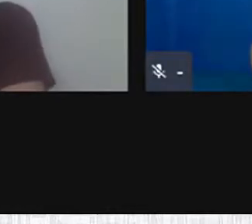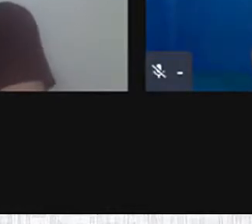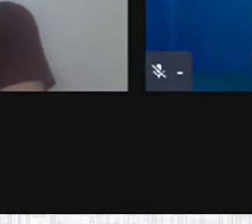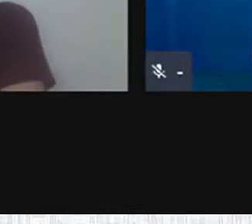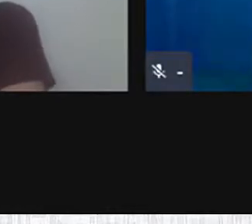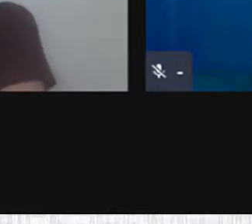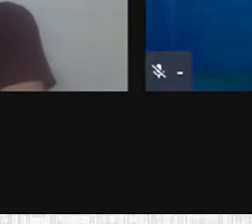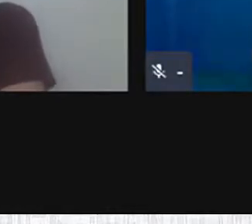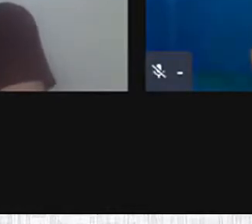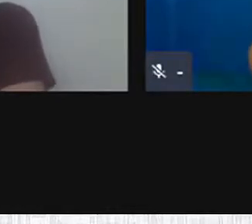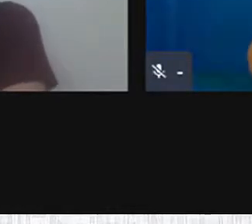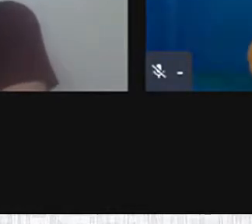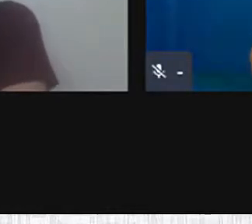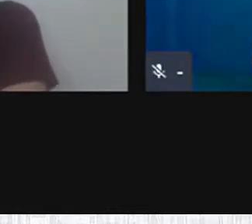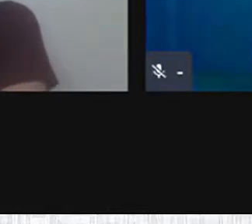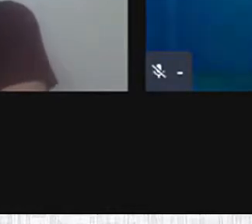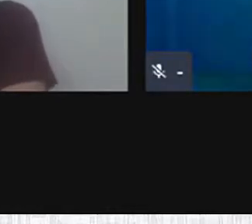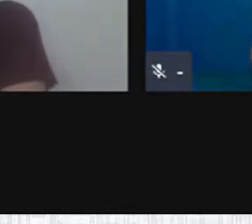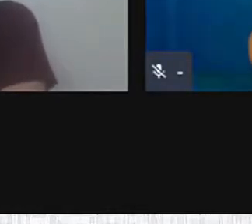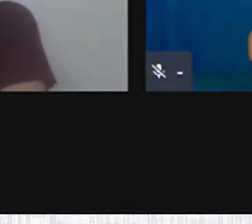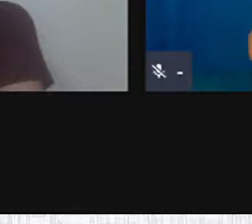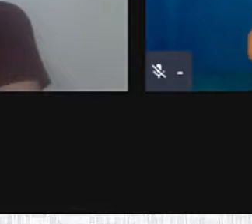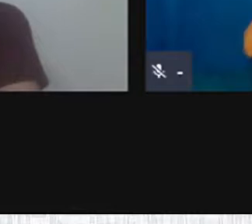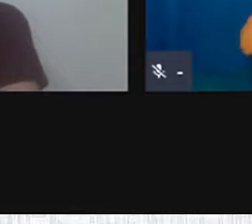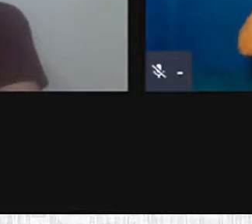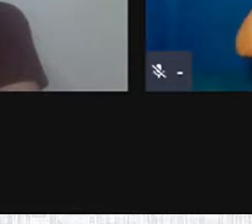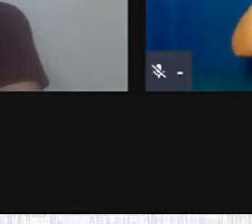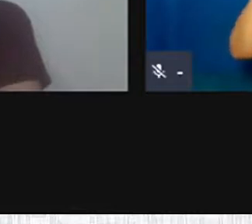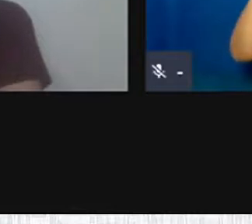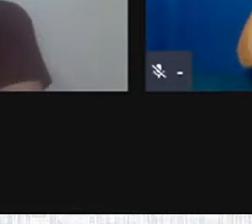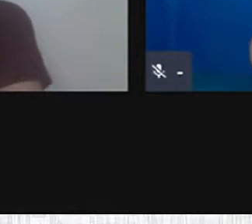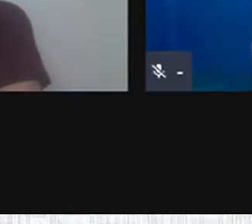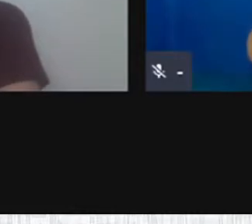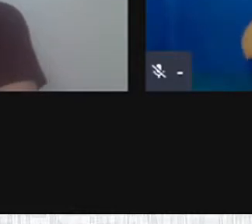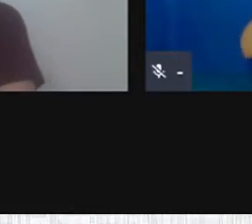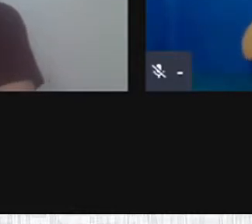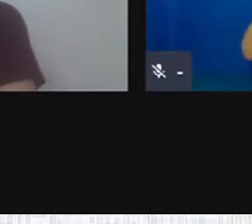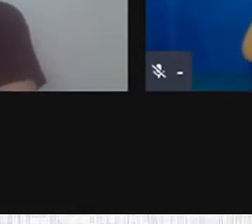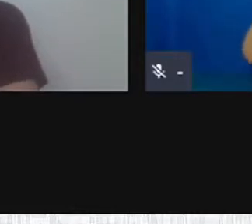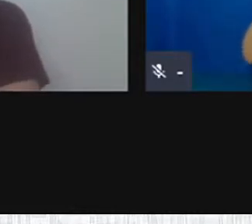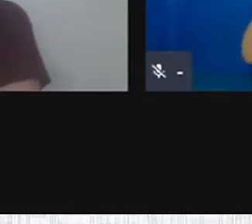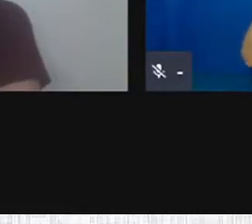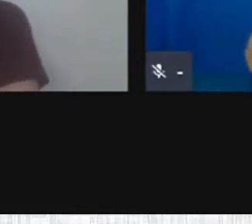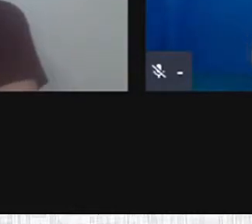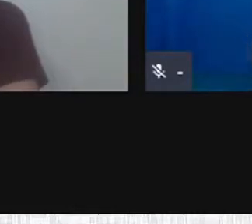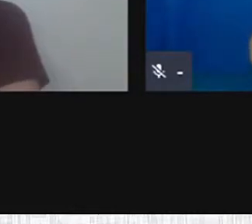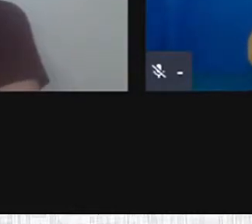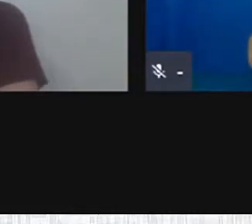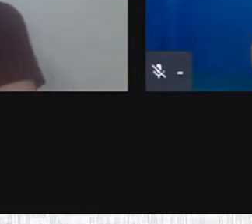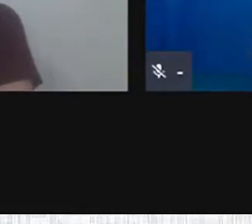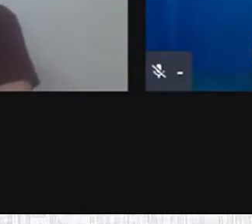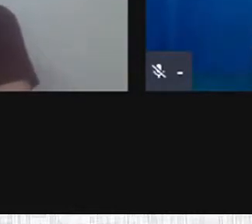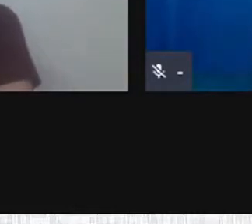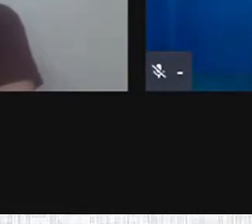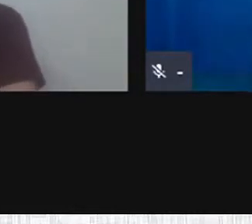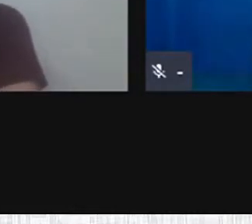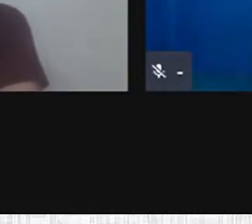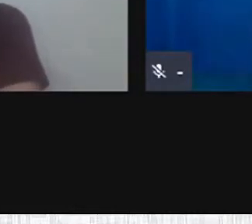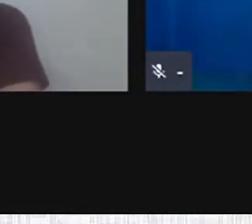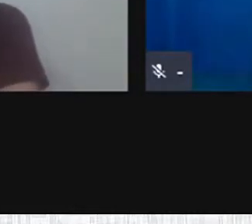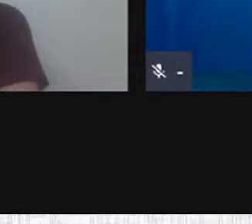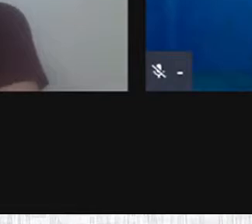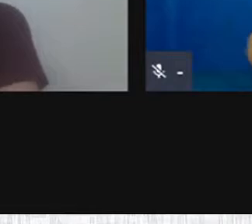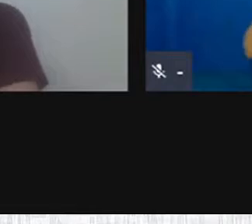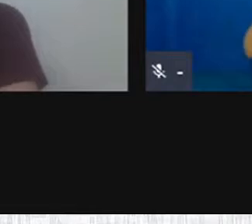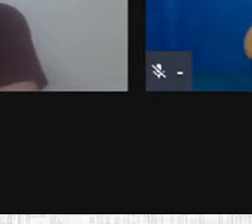canal Leste de Minas Espírita, quanto no canal do Nazareno, pois será transmitido nos dois canais até